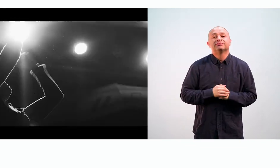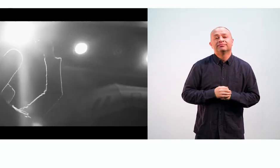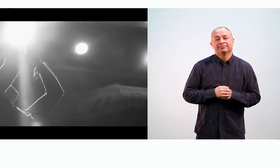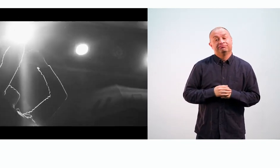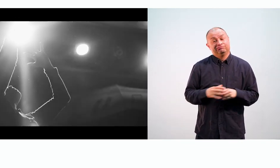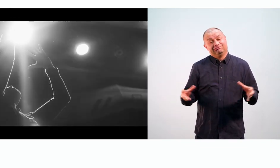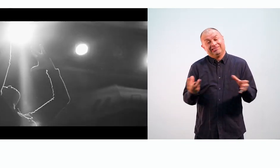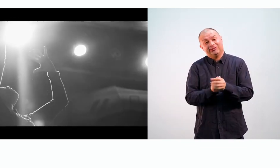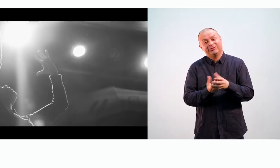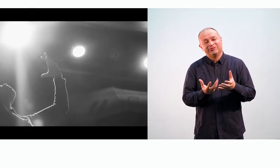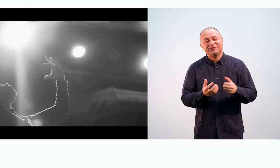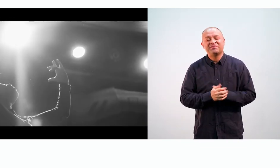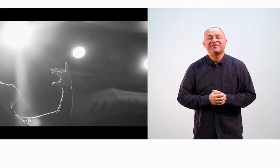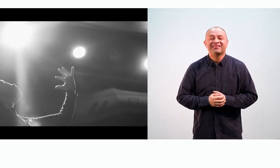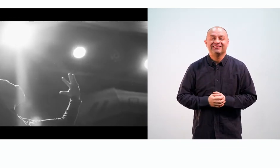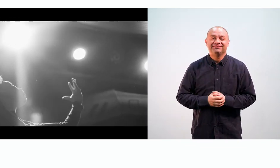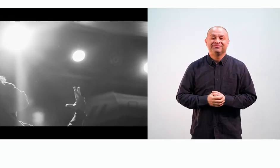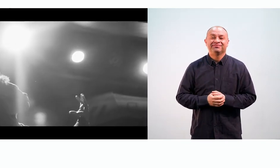contemporánea y la danza inclusiva en este caso.